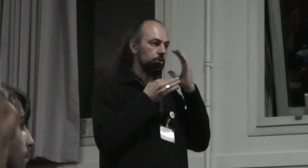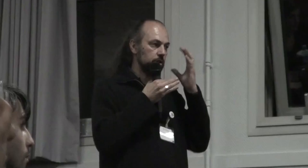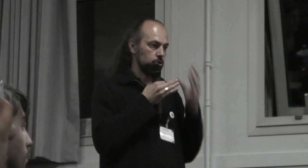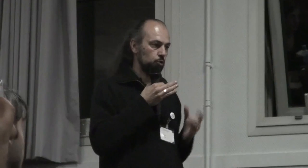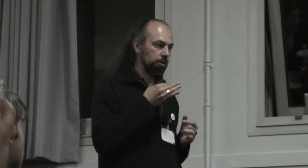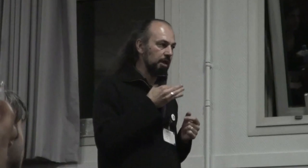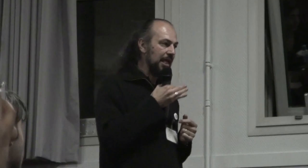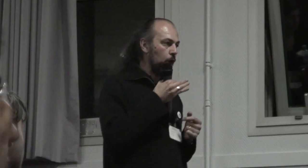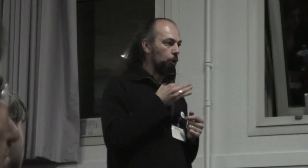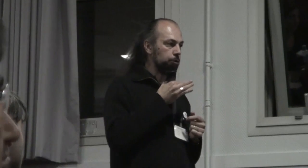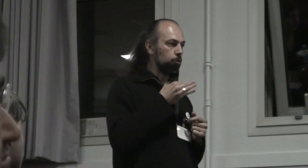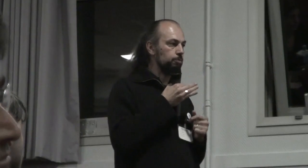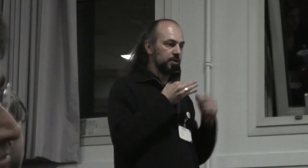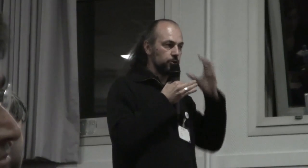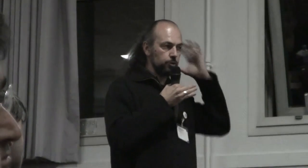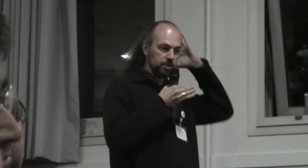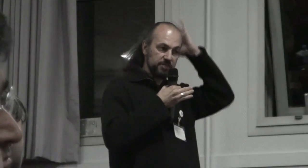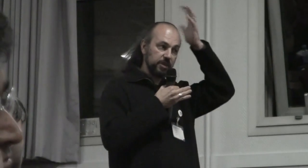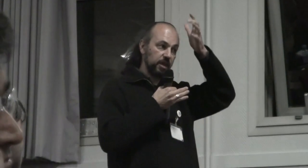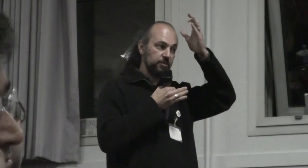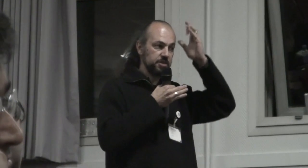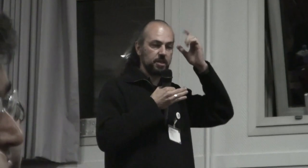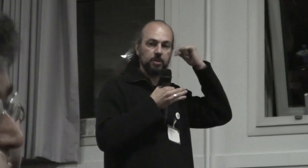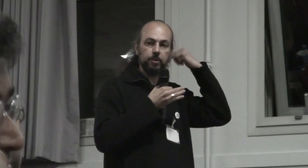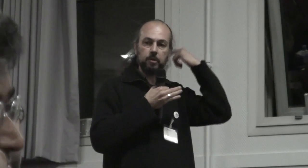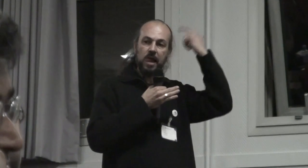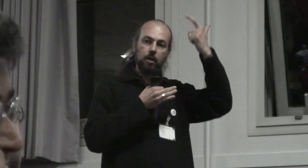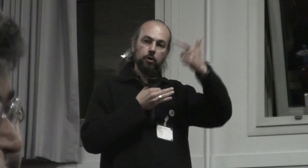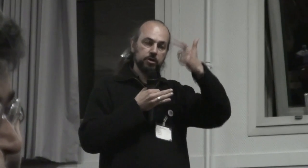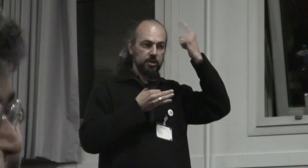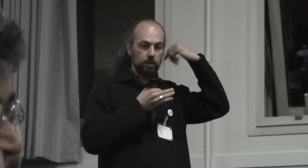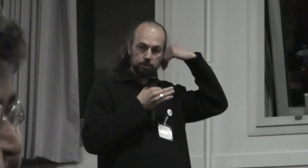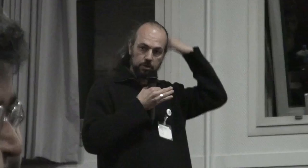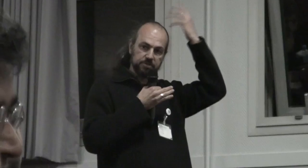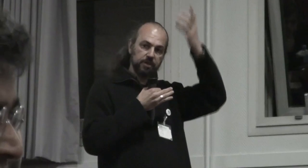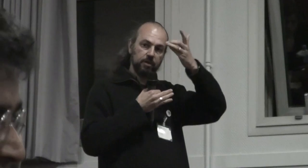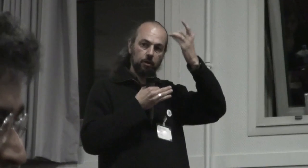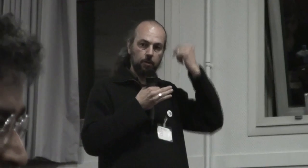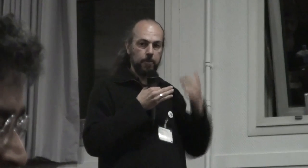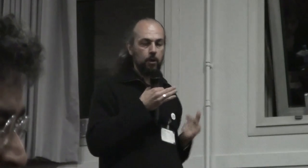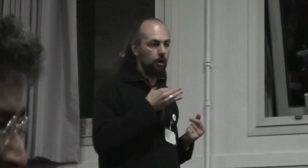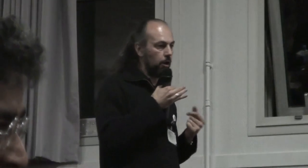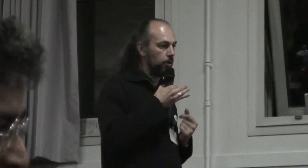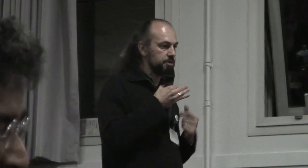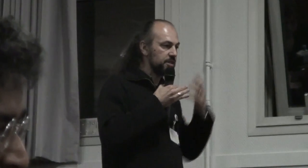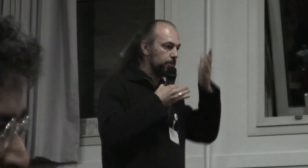dans la journée donc une personne qui s'est fait greffer un système d'implant qui transfère un système